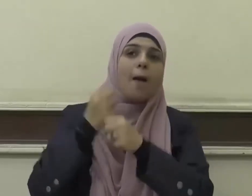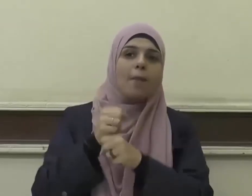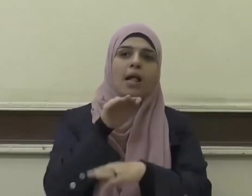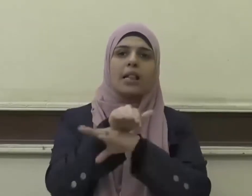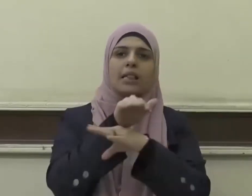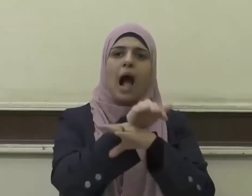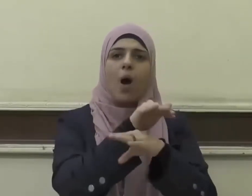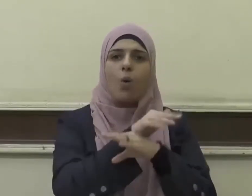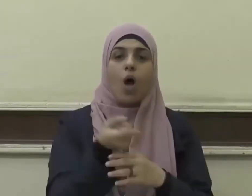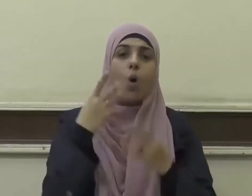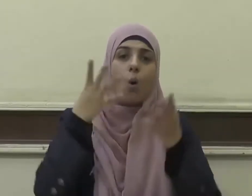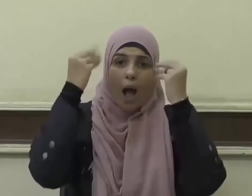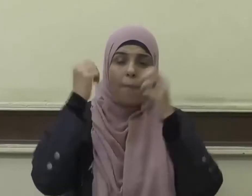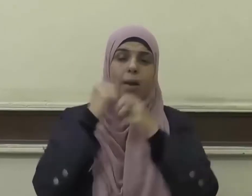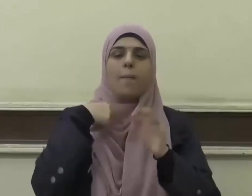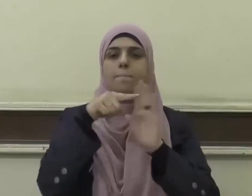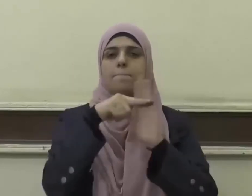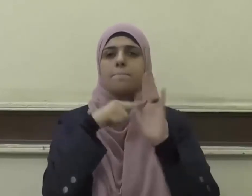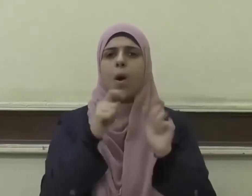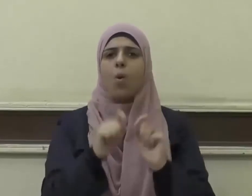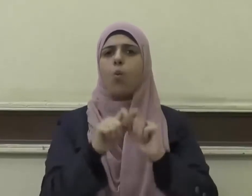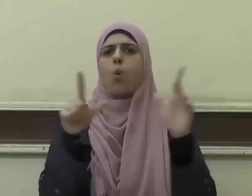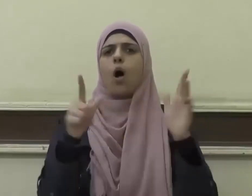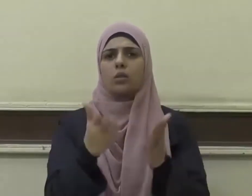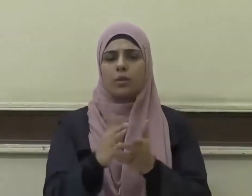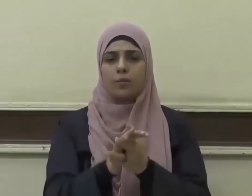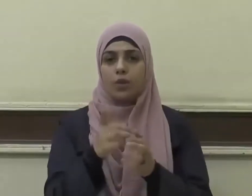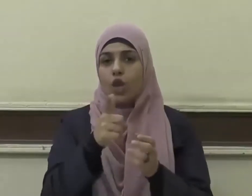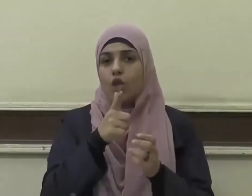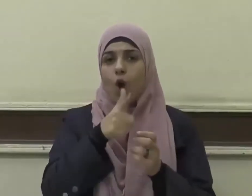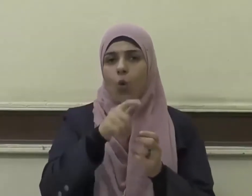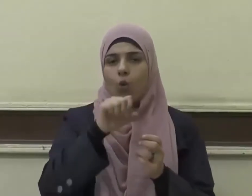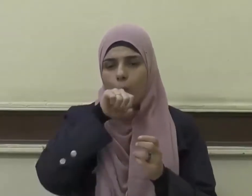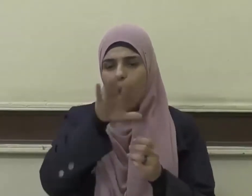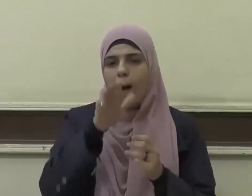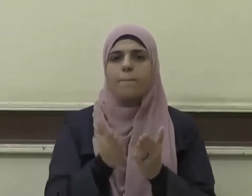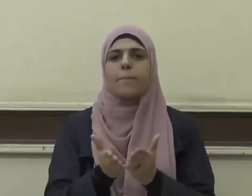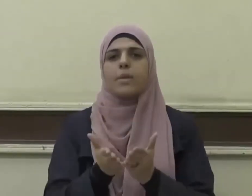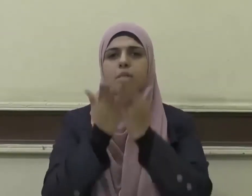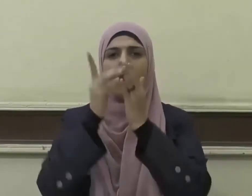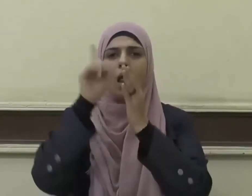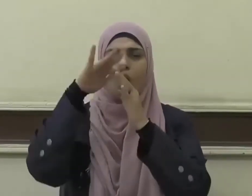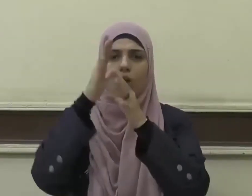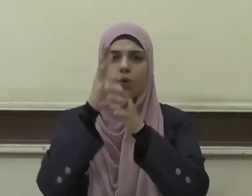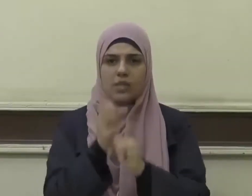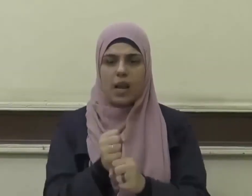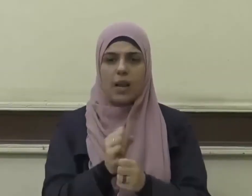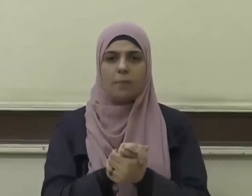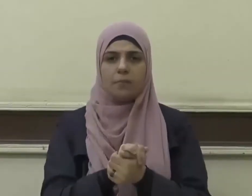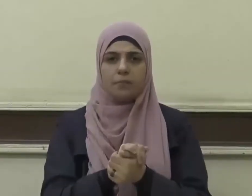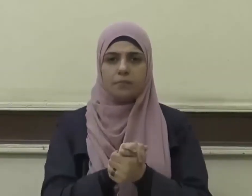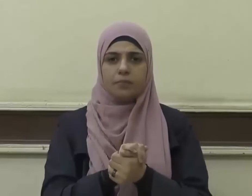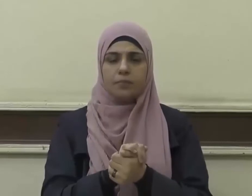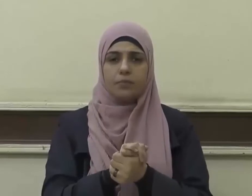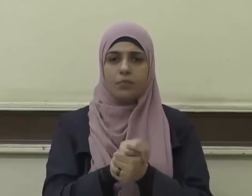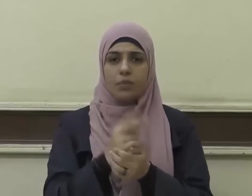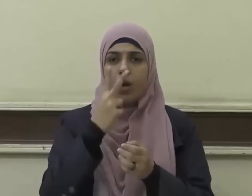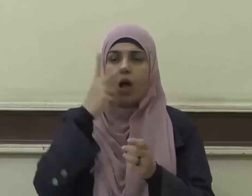وأمانة البيان يقول نبينا صلى الله عليه وسلم نظر الله امرأا